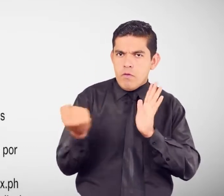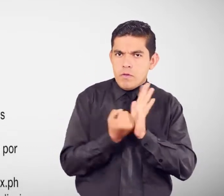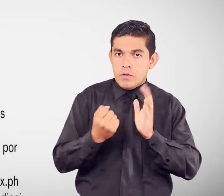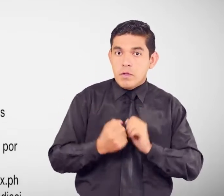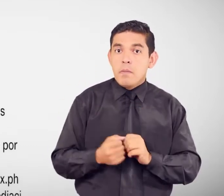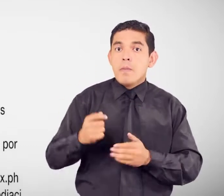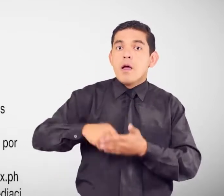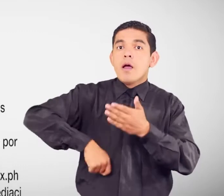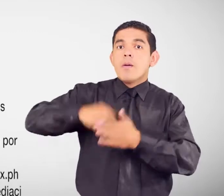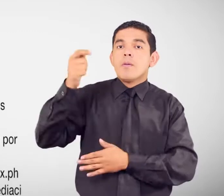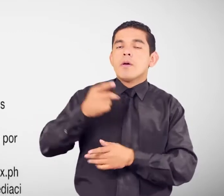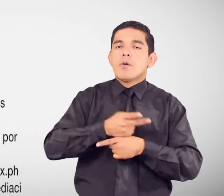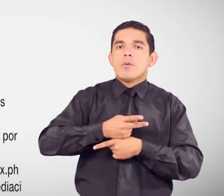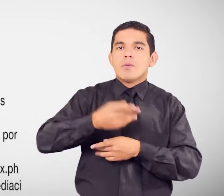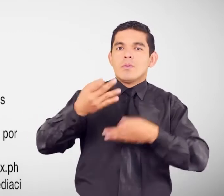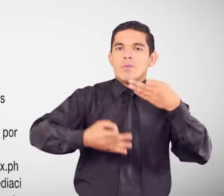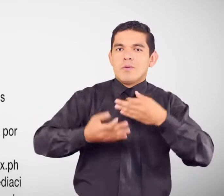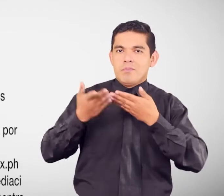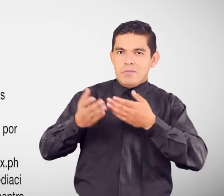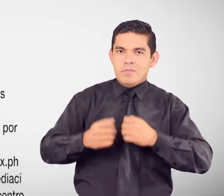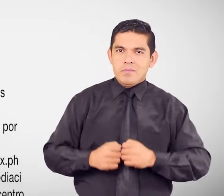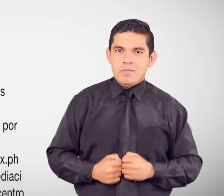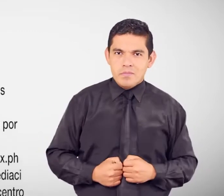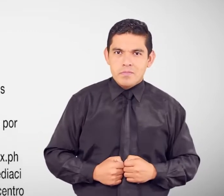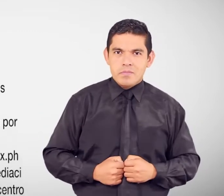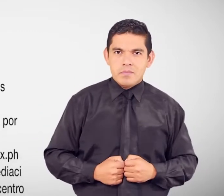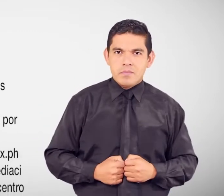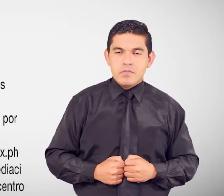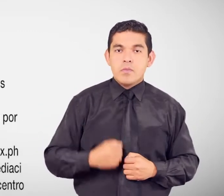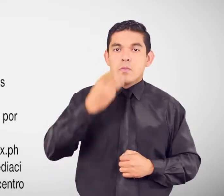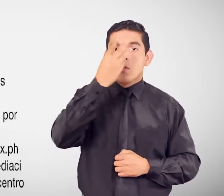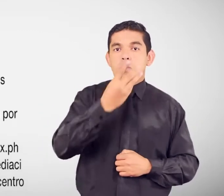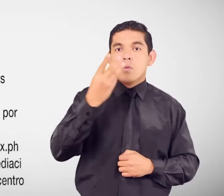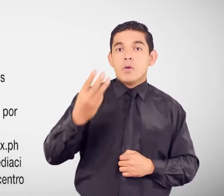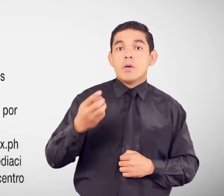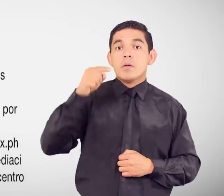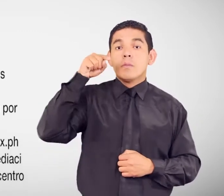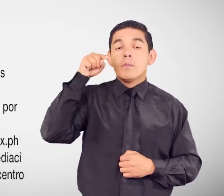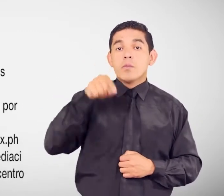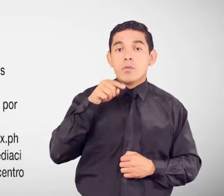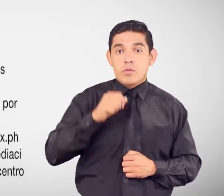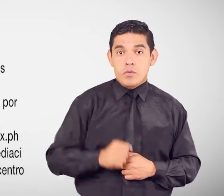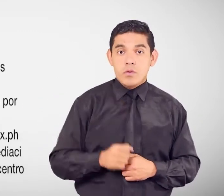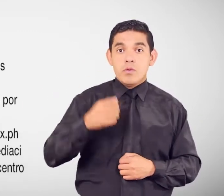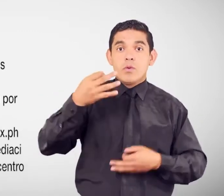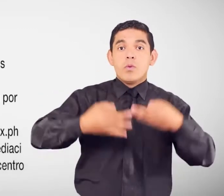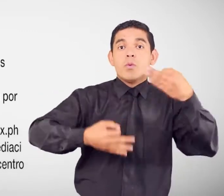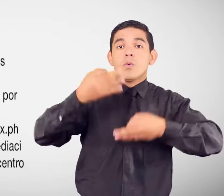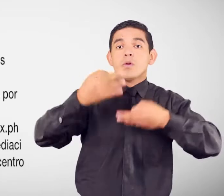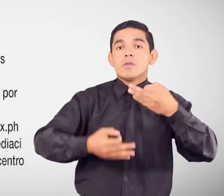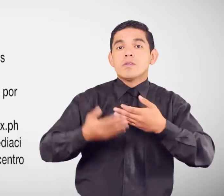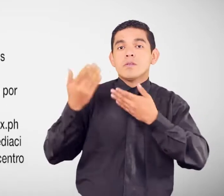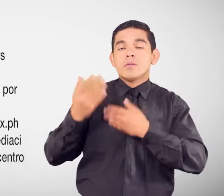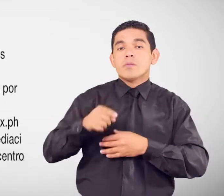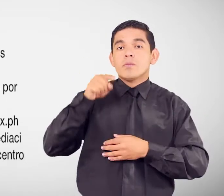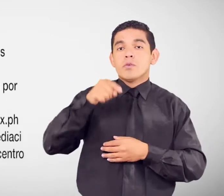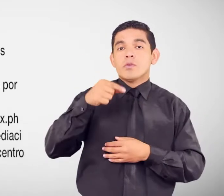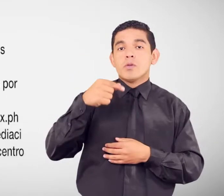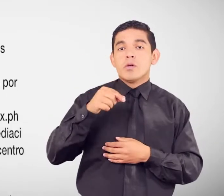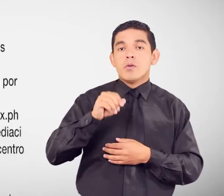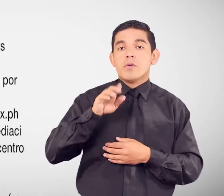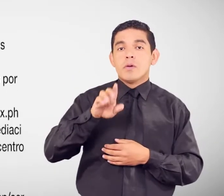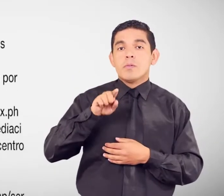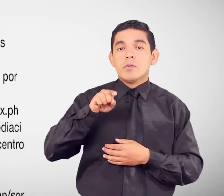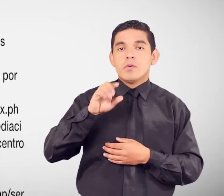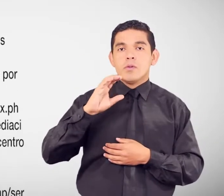acreditados Por el Consejo de la Judicatura Página web www.funcionjudicial.gov